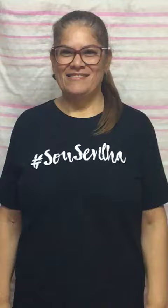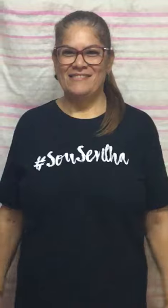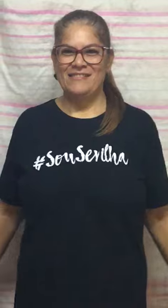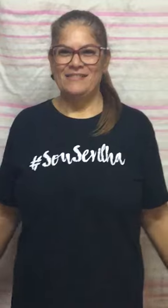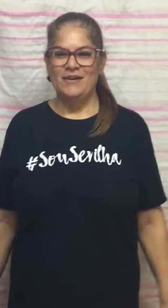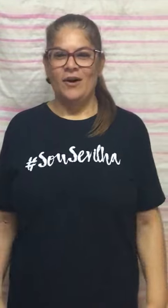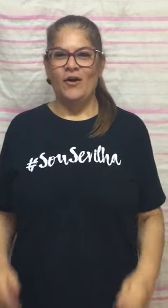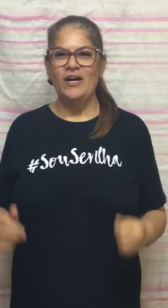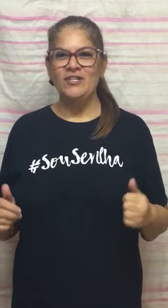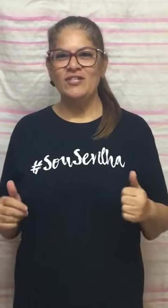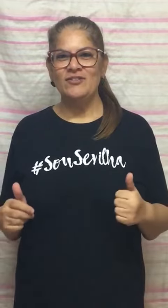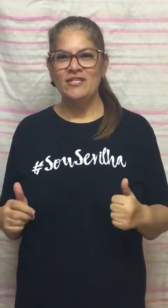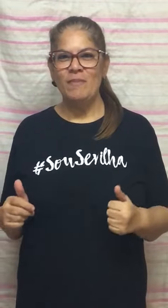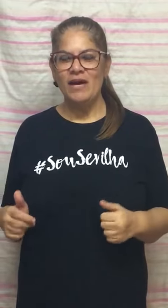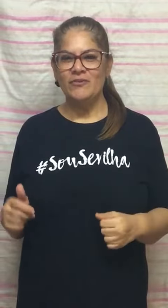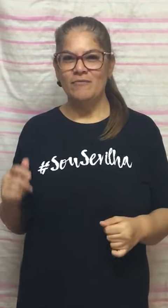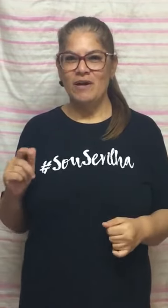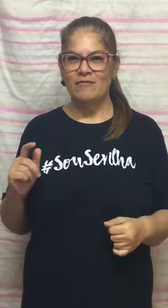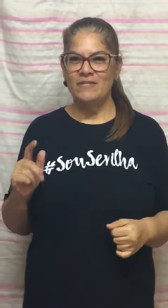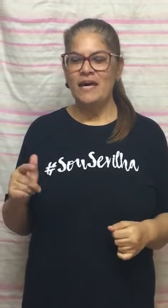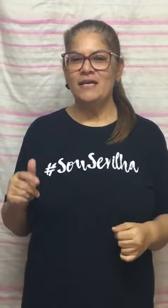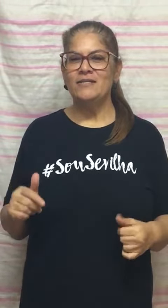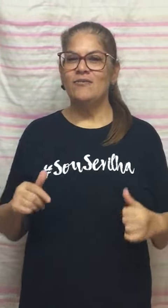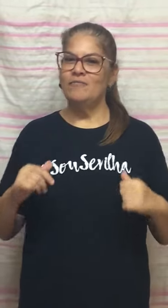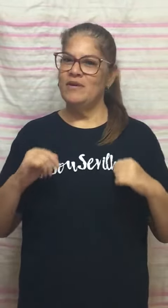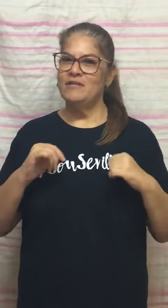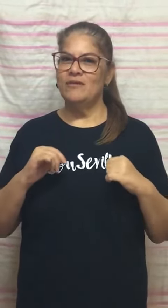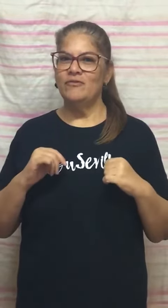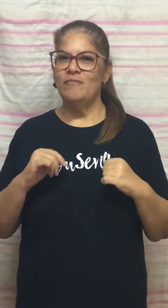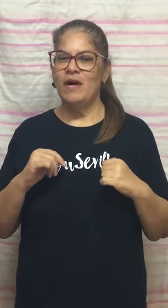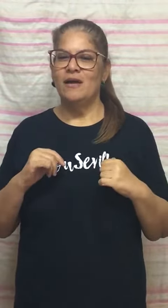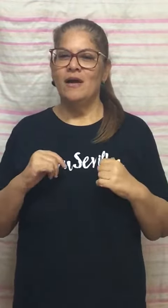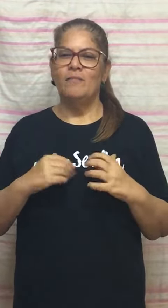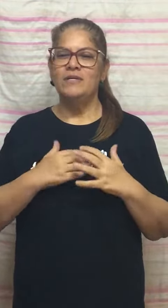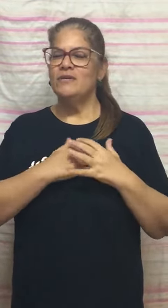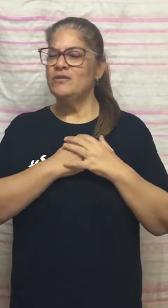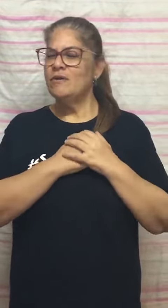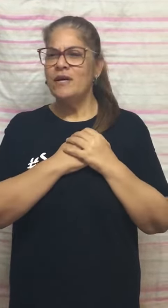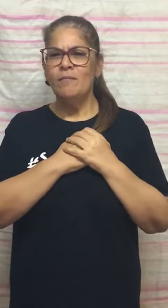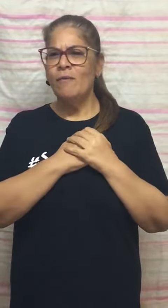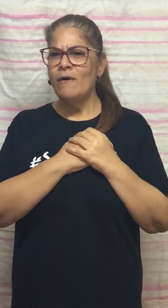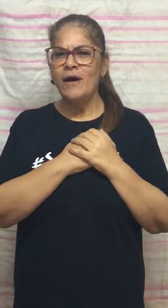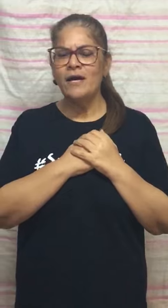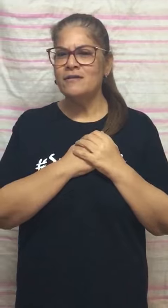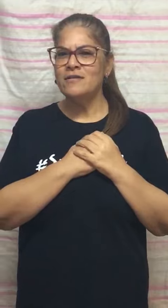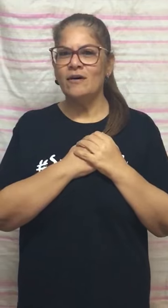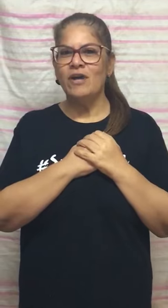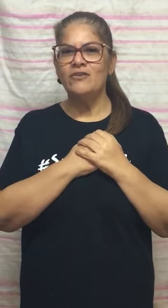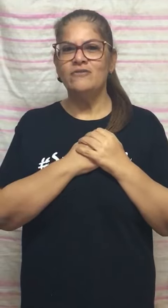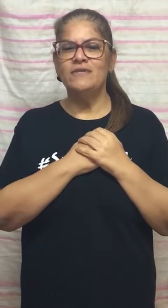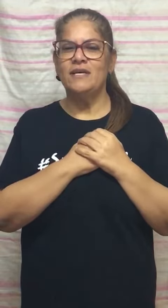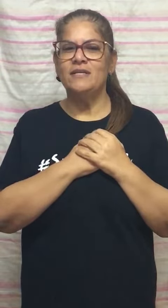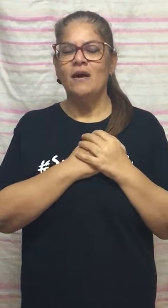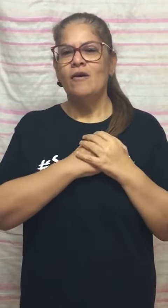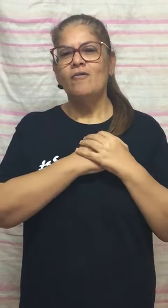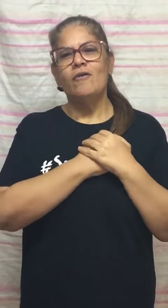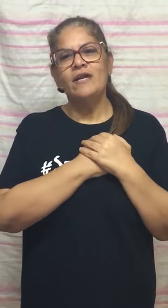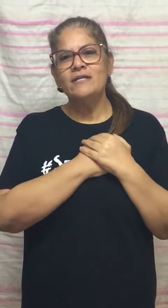Oi Jardim 2B, tudo bem com vocês? Comigo está tudo bem, mas eu estou aqui morrendo de saudade de vocês, com o coração